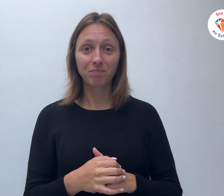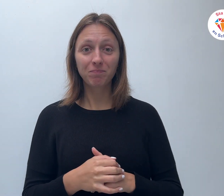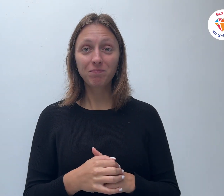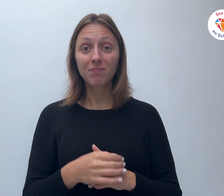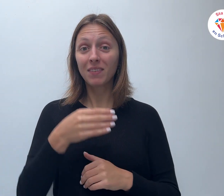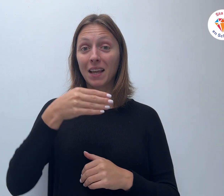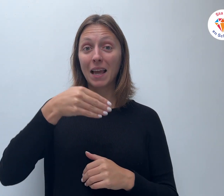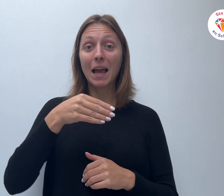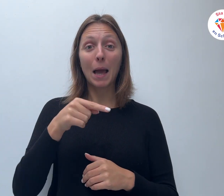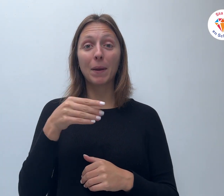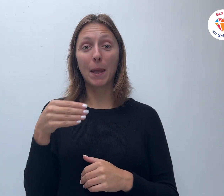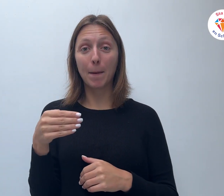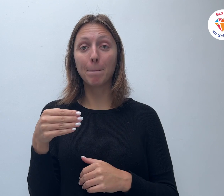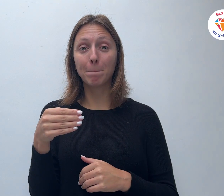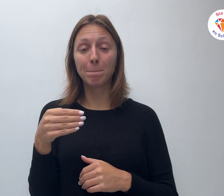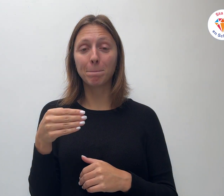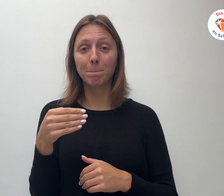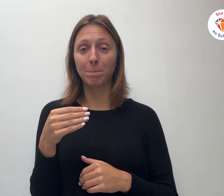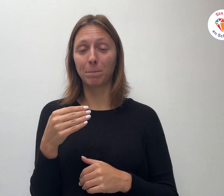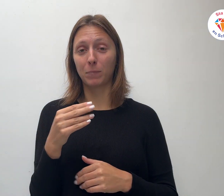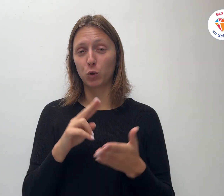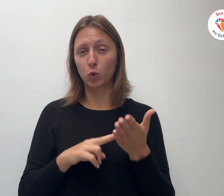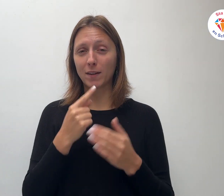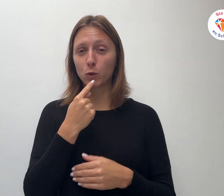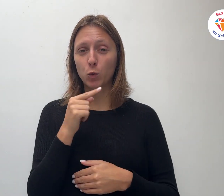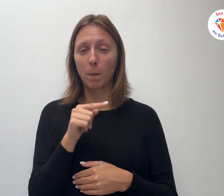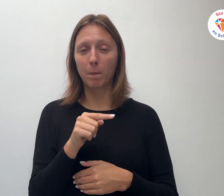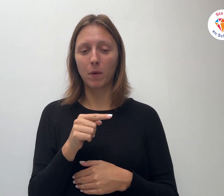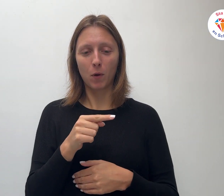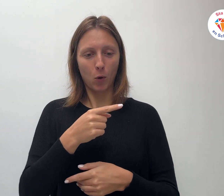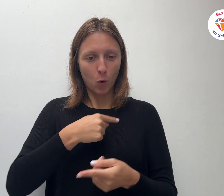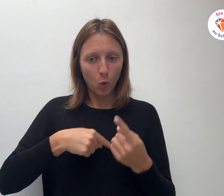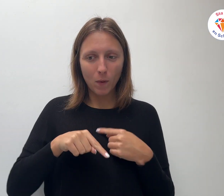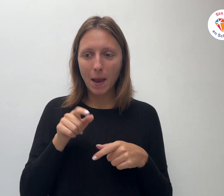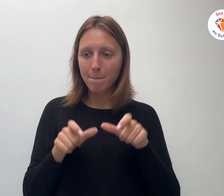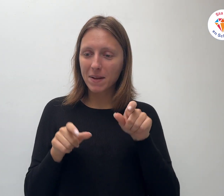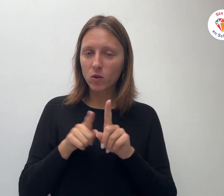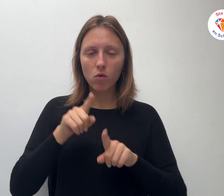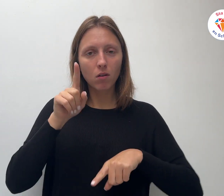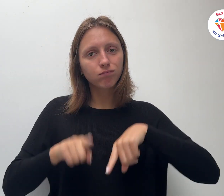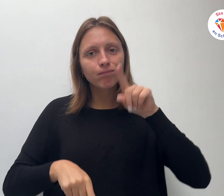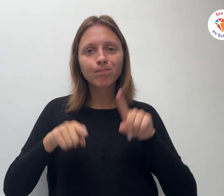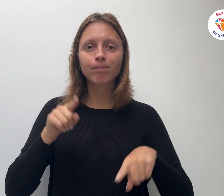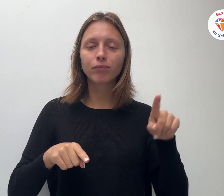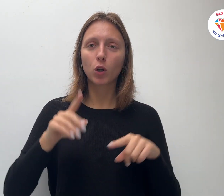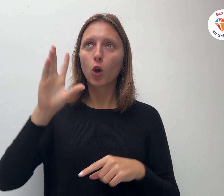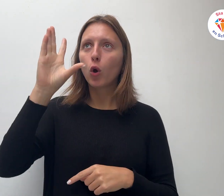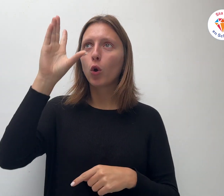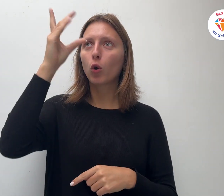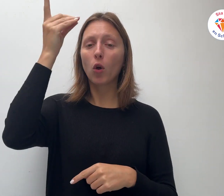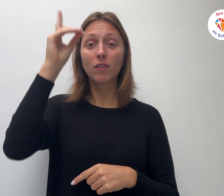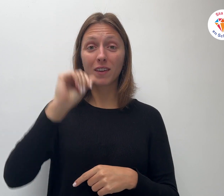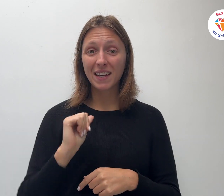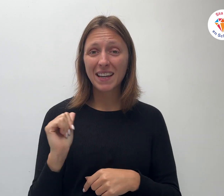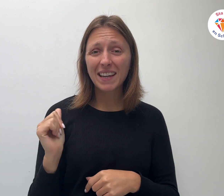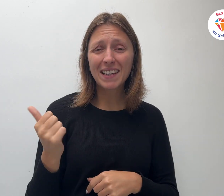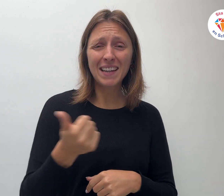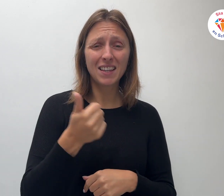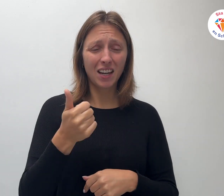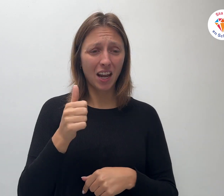zien we er ook allemaal anders uit. Zo heeft God ons ook allemaal uniek en verschillend geschapen. We